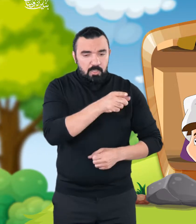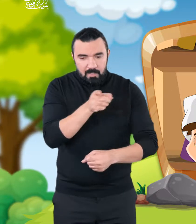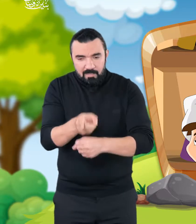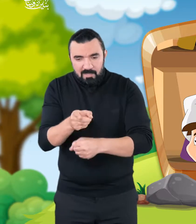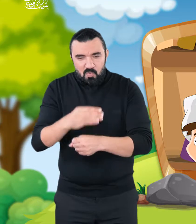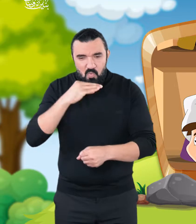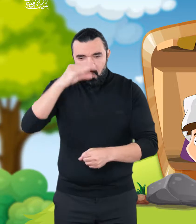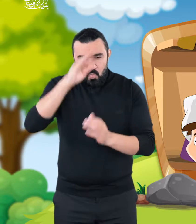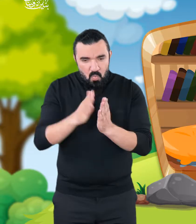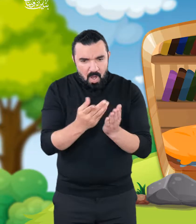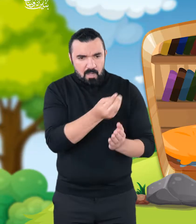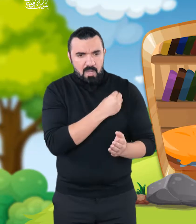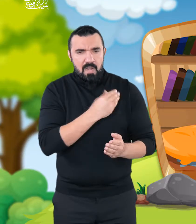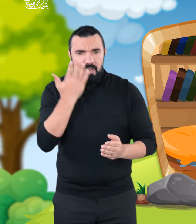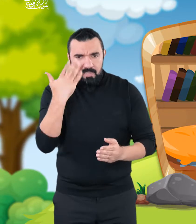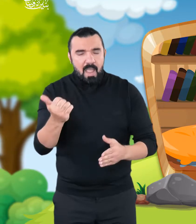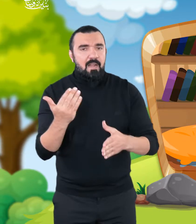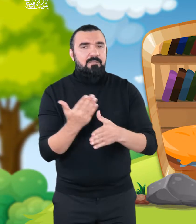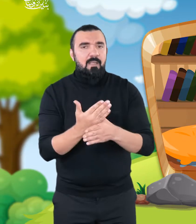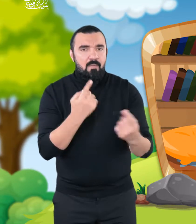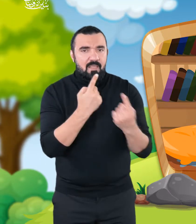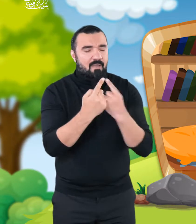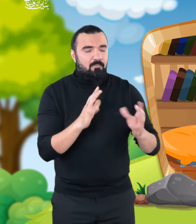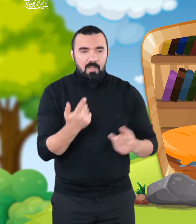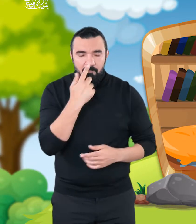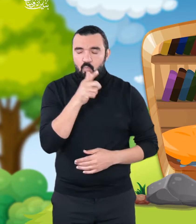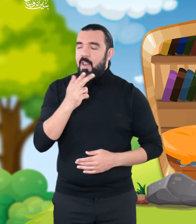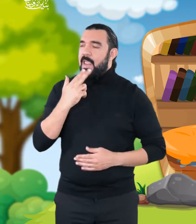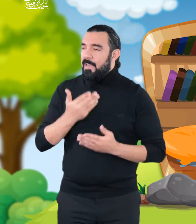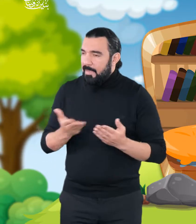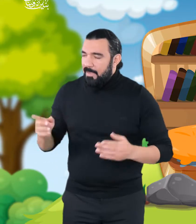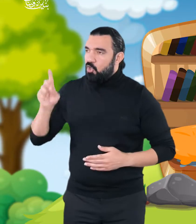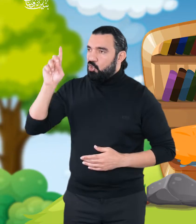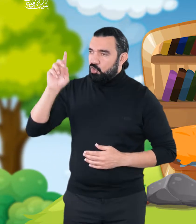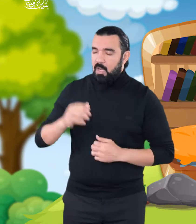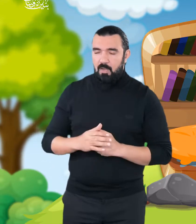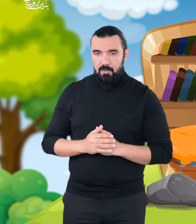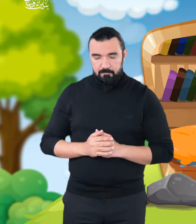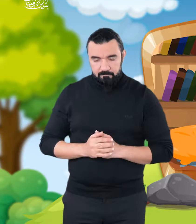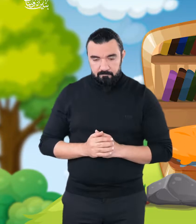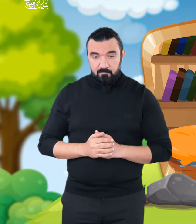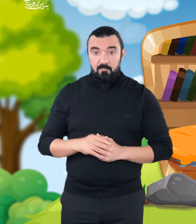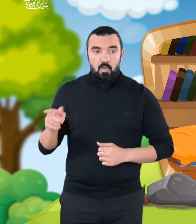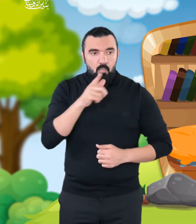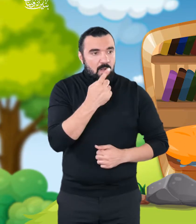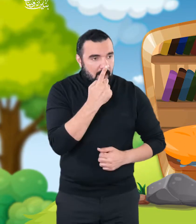موضوع ما خيرا إن شاء الله حسنا بشرك الله بالخير